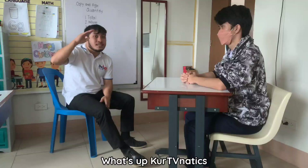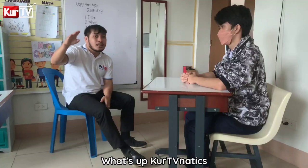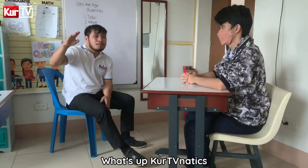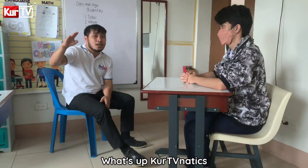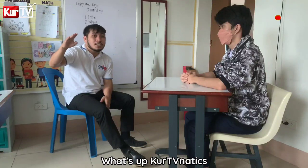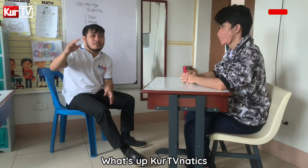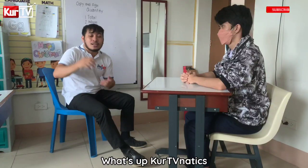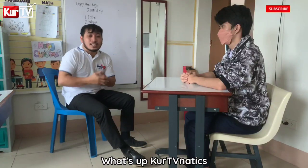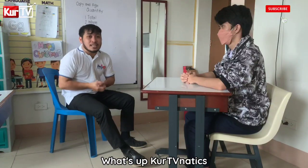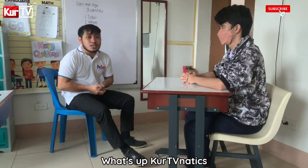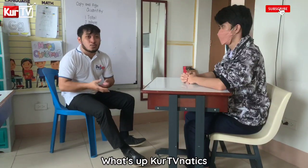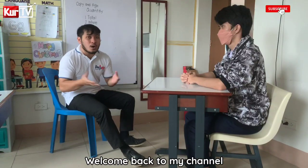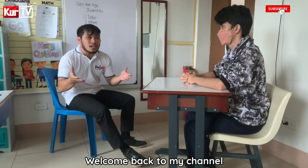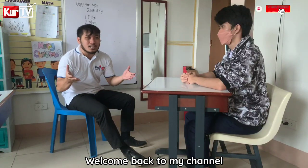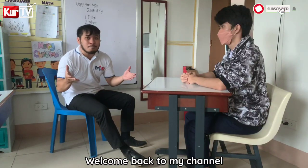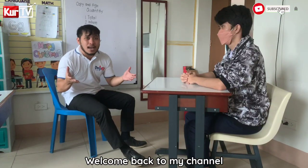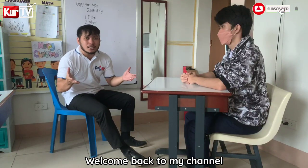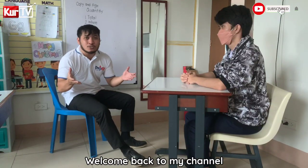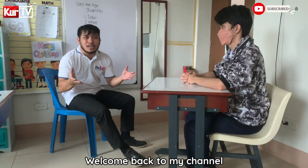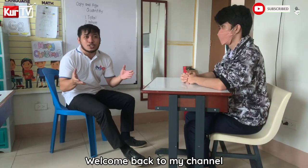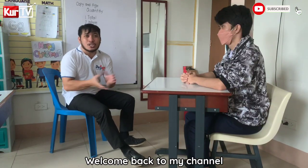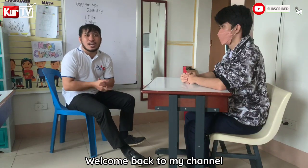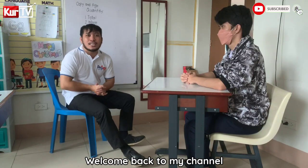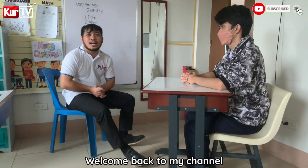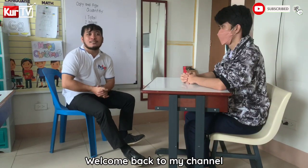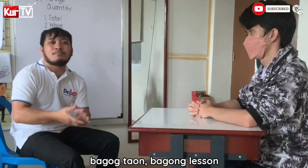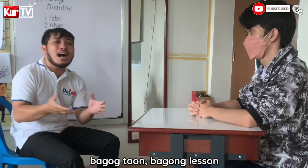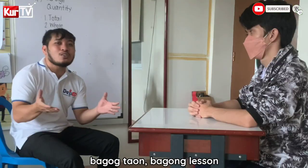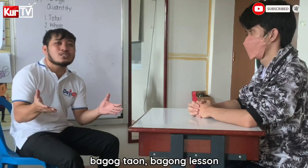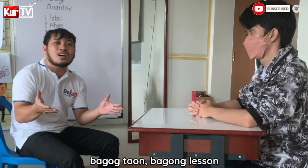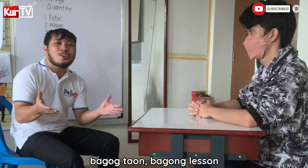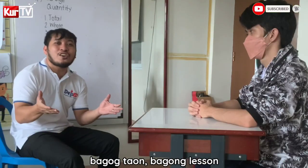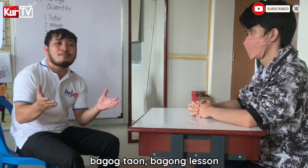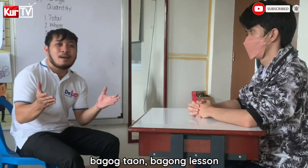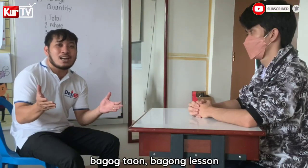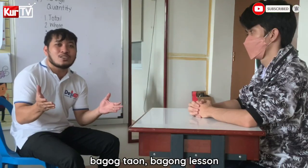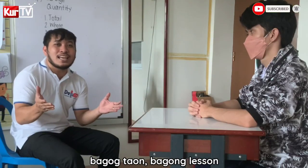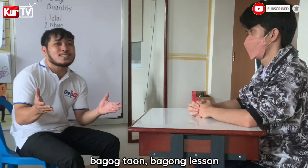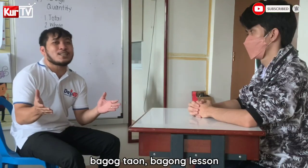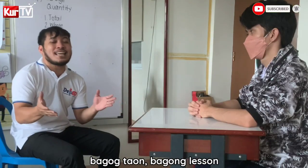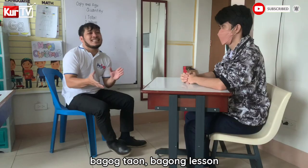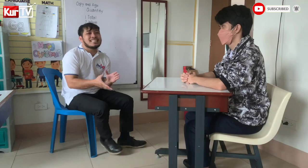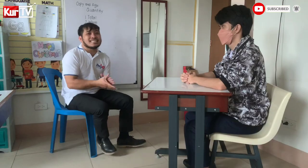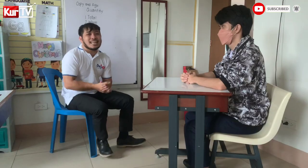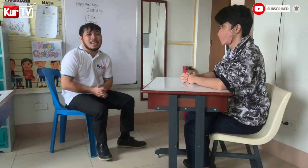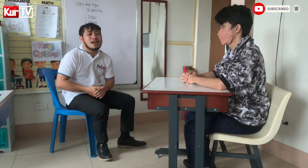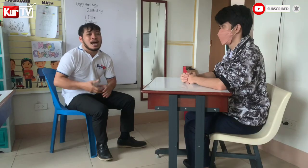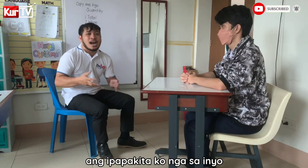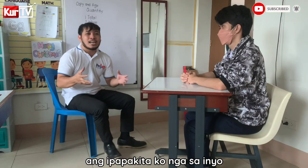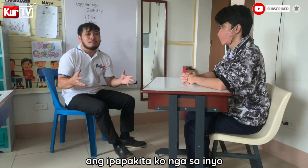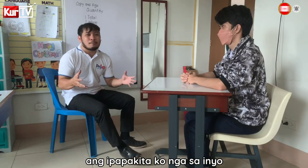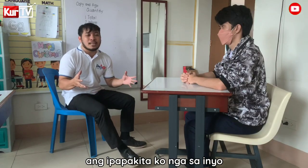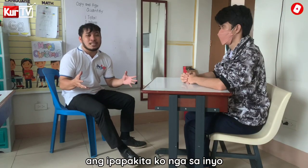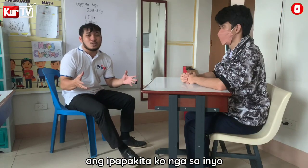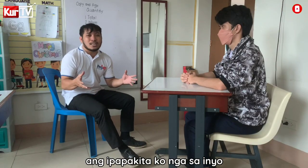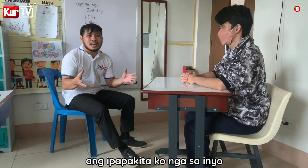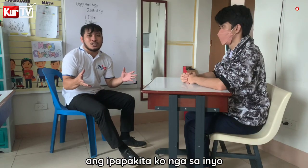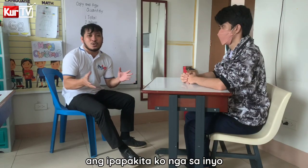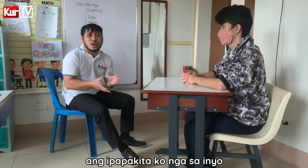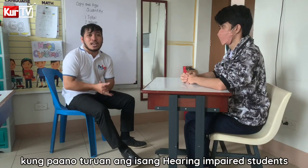What's up, Pertina? Please welcome back to my channel. Bagong naon, bagong lesson. And this time, ang ipapakita ko nga sa inyo ay